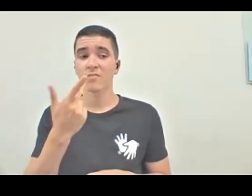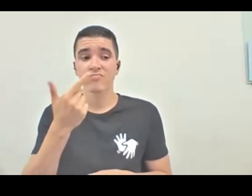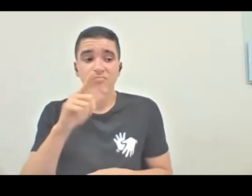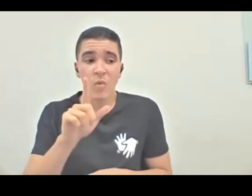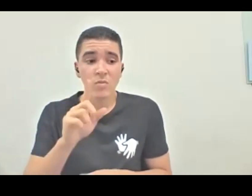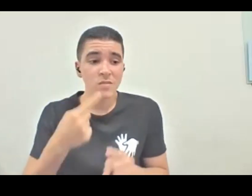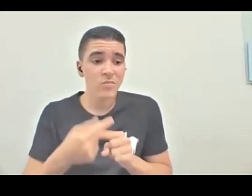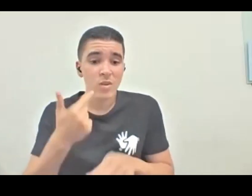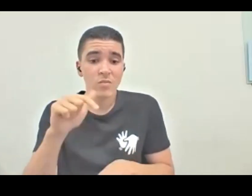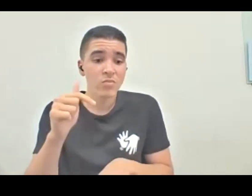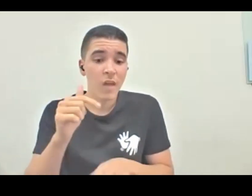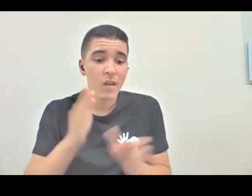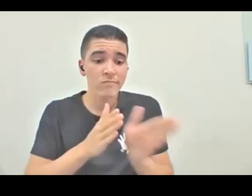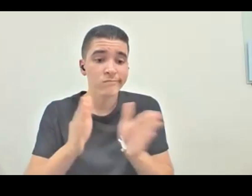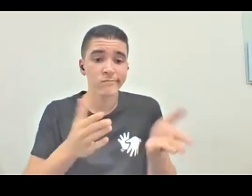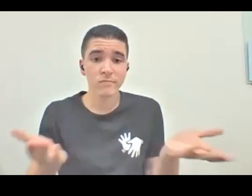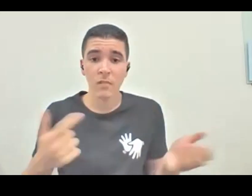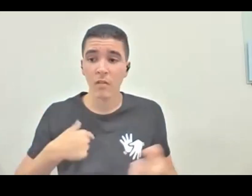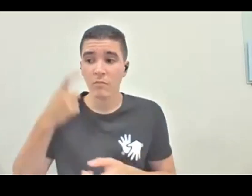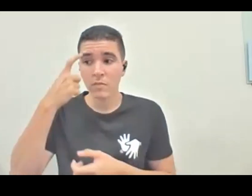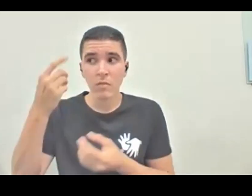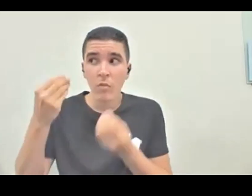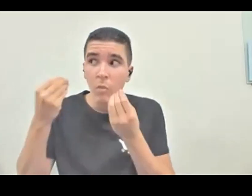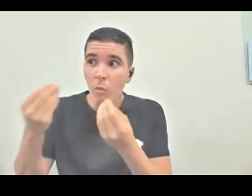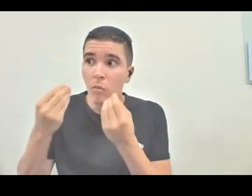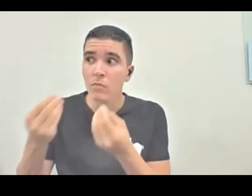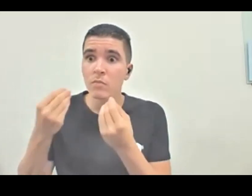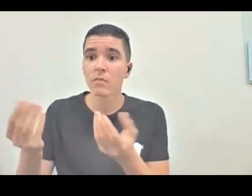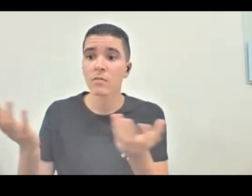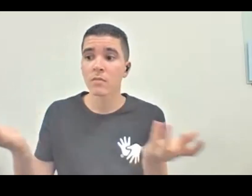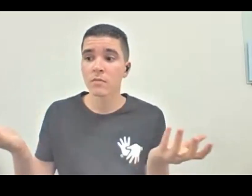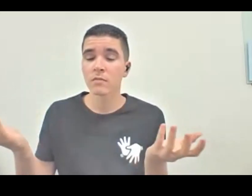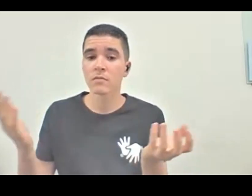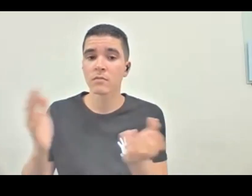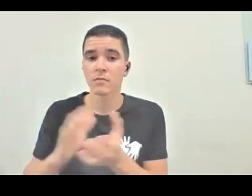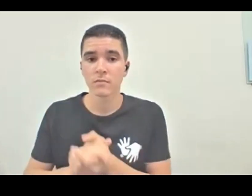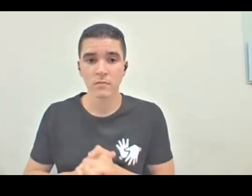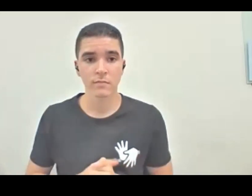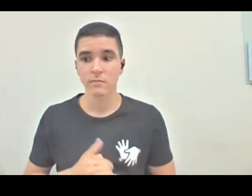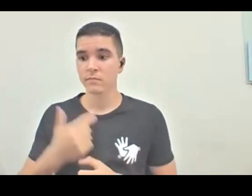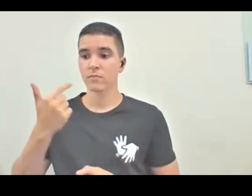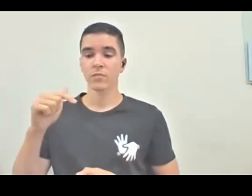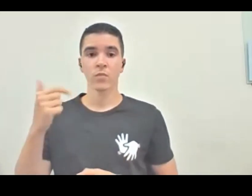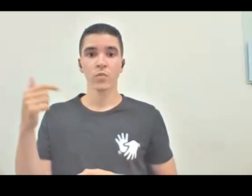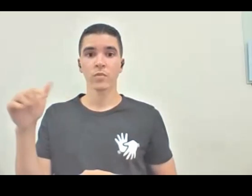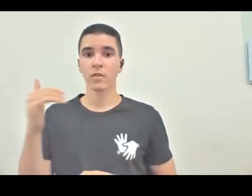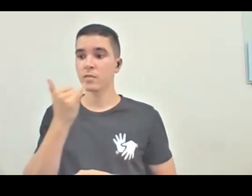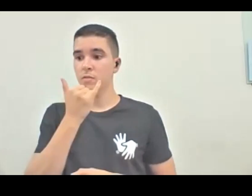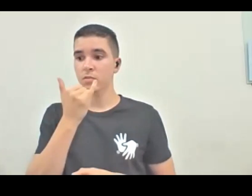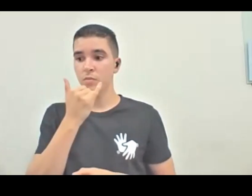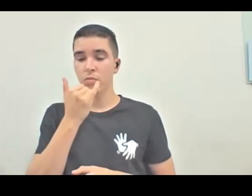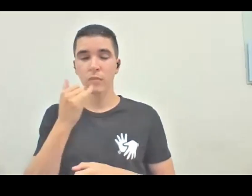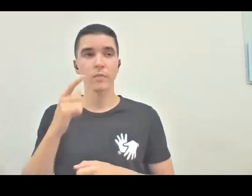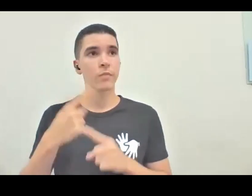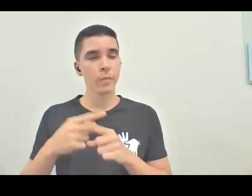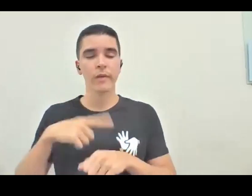falou assim, caraca, como pode uma coisa dessa? Não tem mais desculpa, não tem mais desculpa, tem conhecimento, tem um monte de